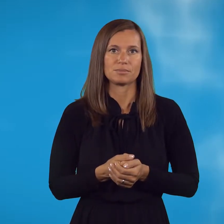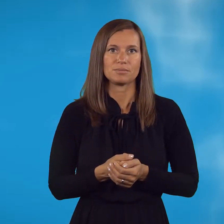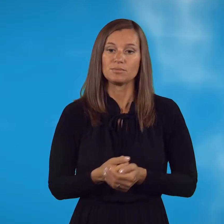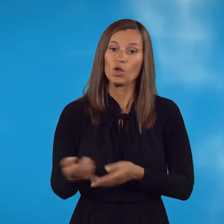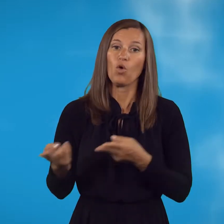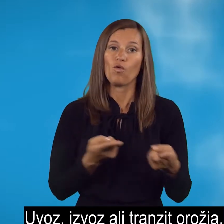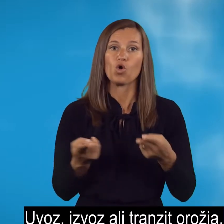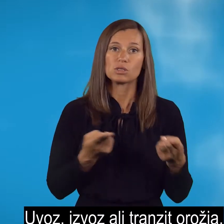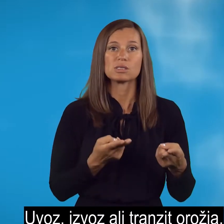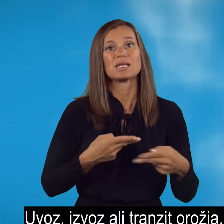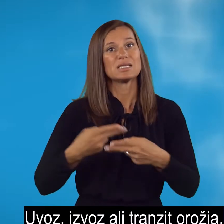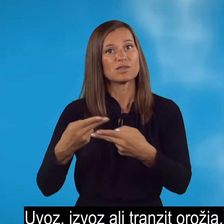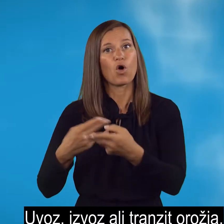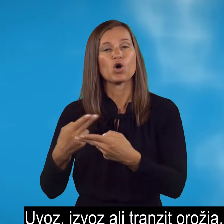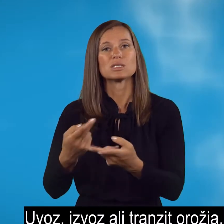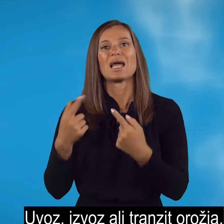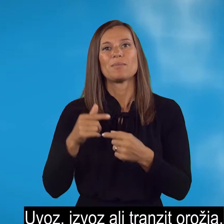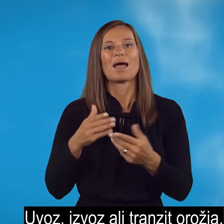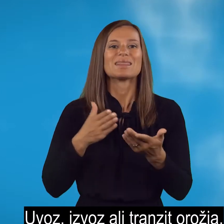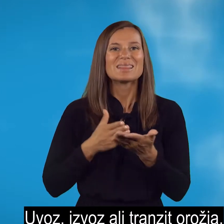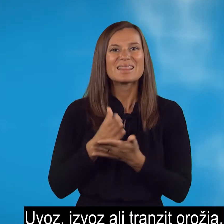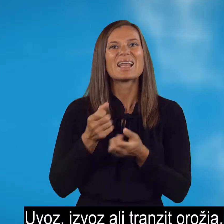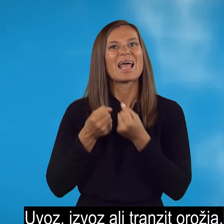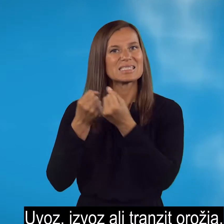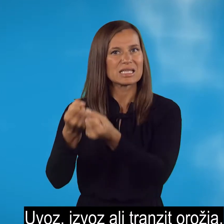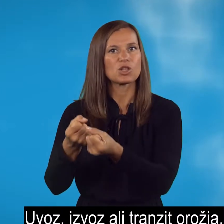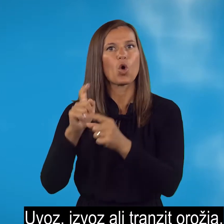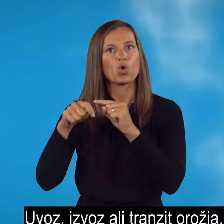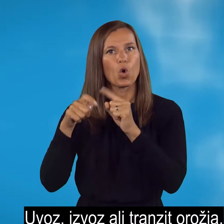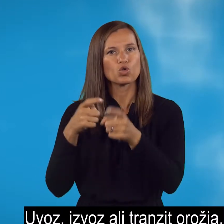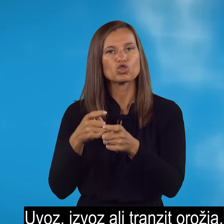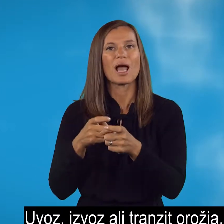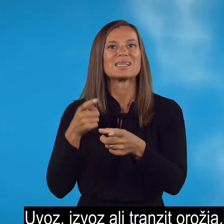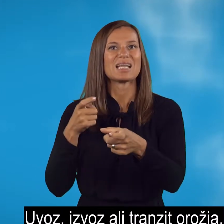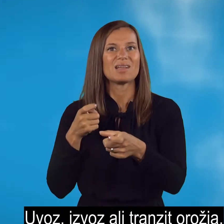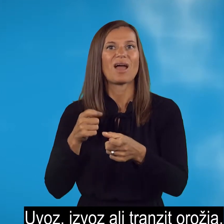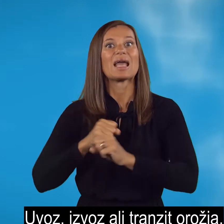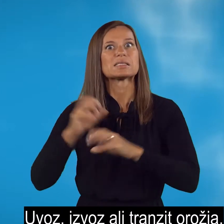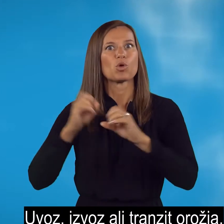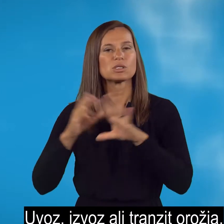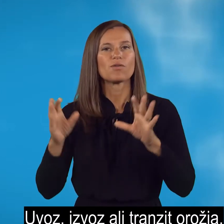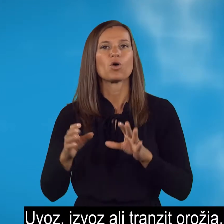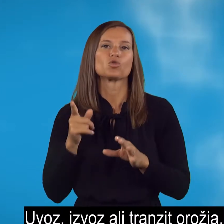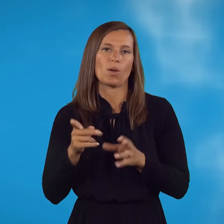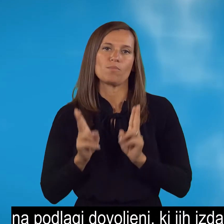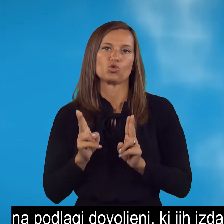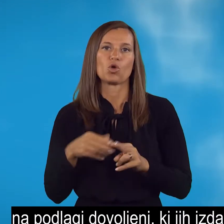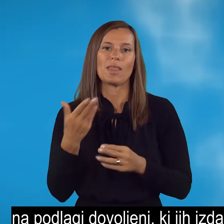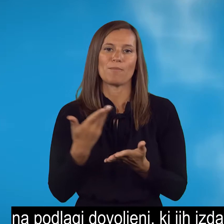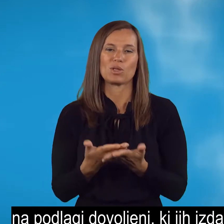Uvoz, izvoz ali tranzit orožja, streljiva in eksplozivov je mogoč na podlagi dovoljen,